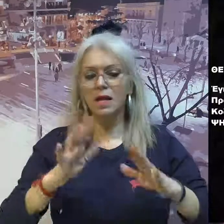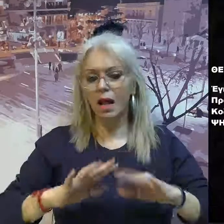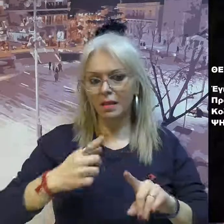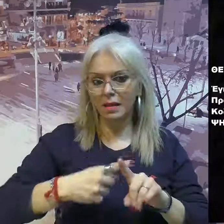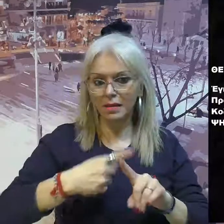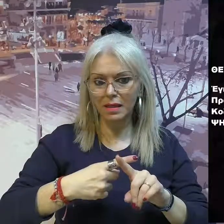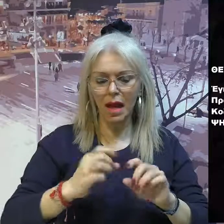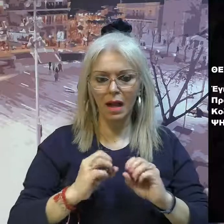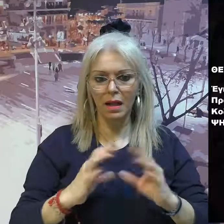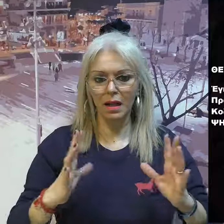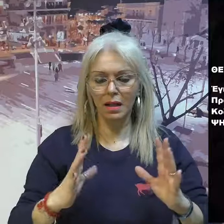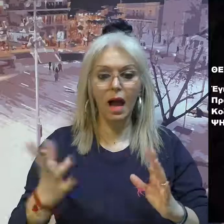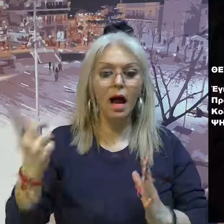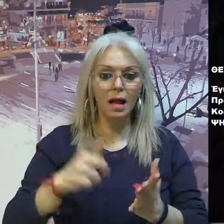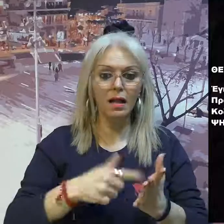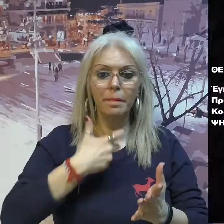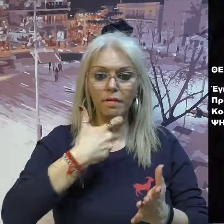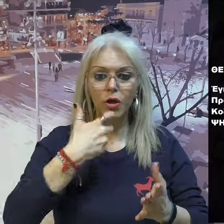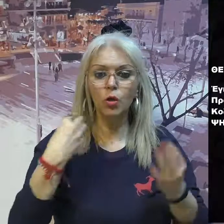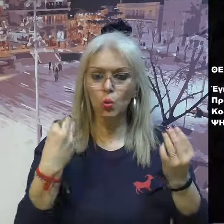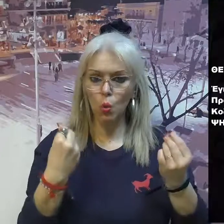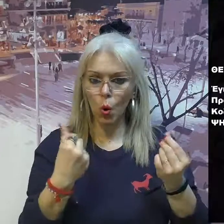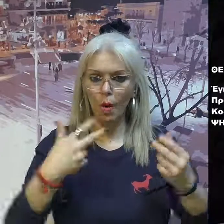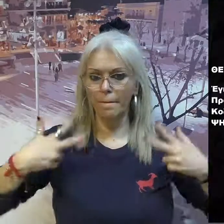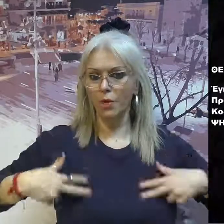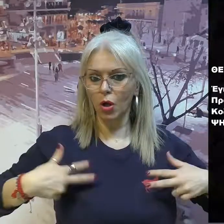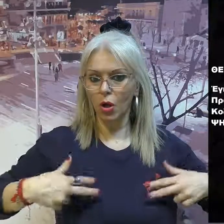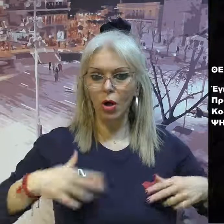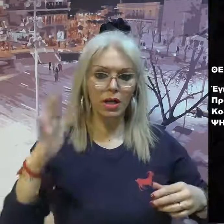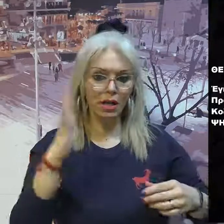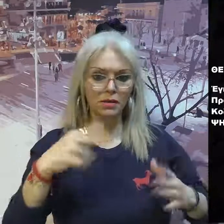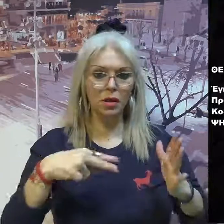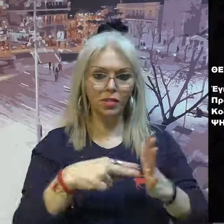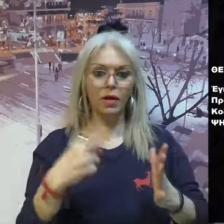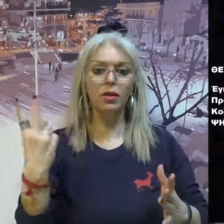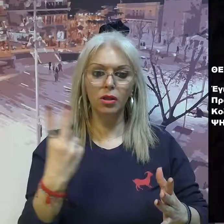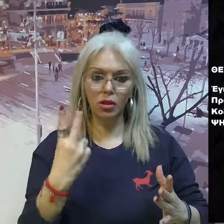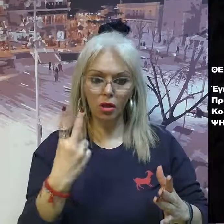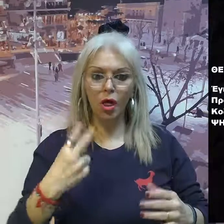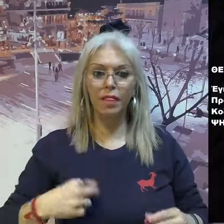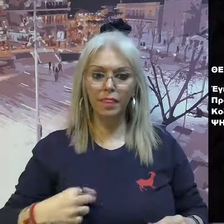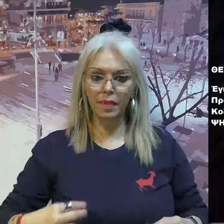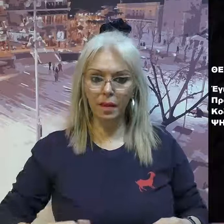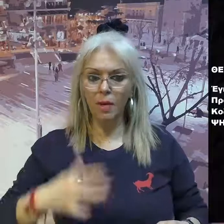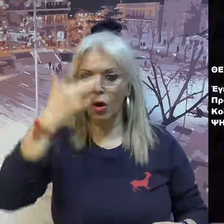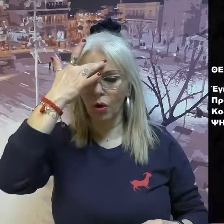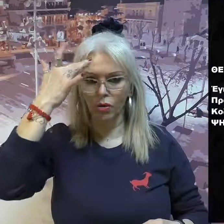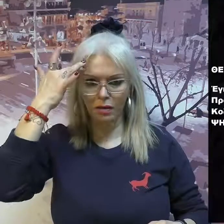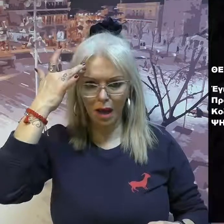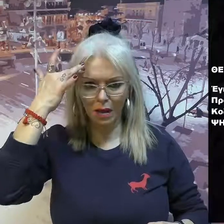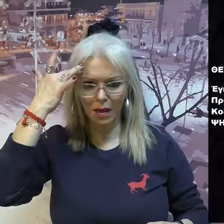ημερήσιας διάταξης. Έγκριση δεύτερης αναμόρφωσης τροποποίησης προϋπολογισμού χρήσης 2022 του Δήμου Κοζάνης.